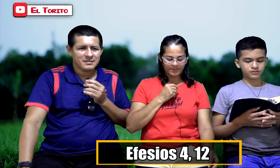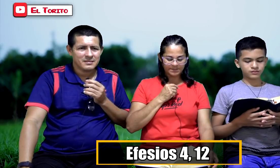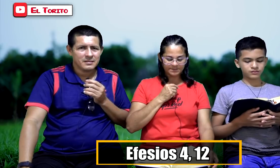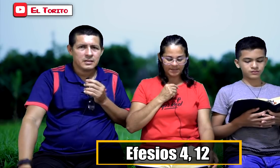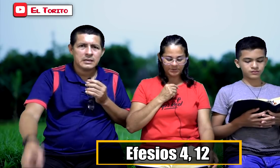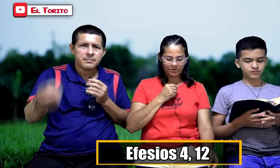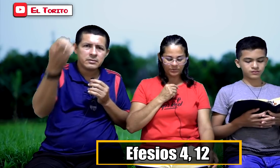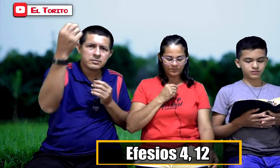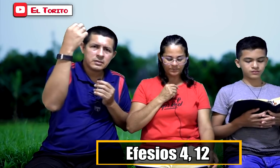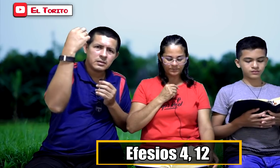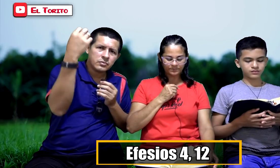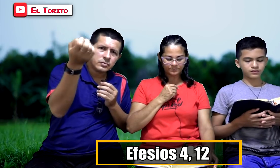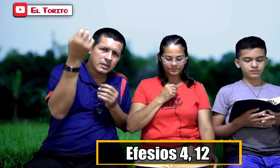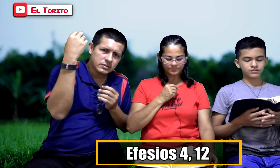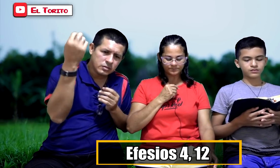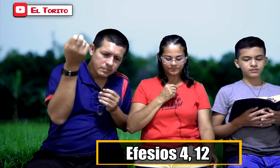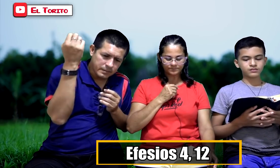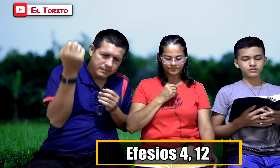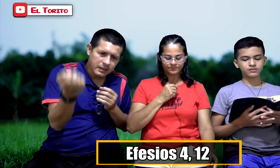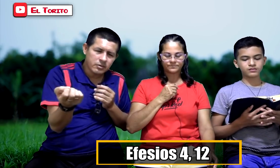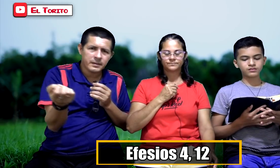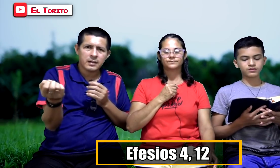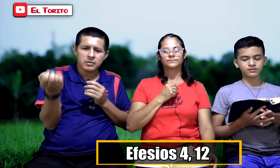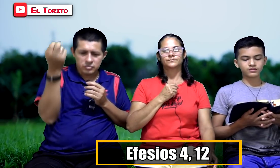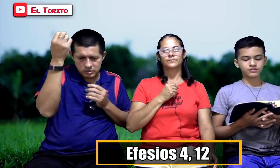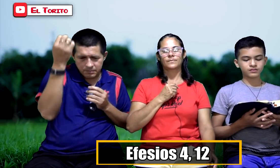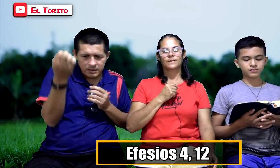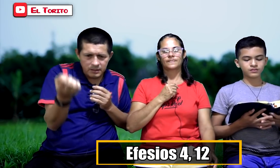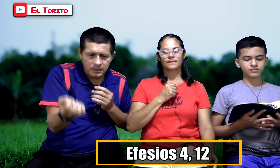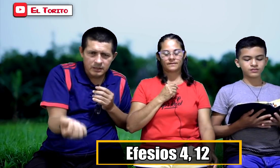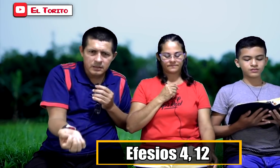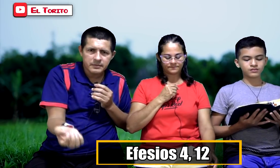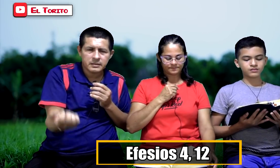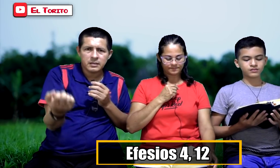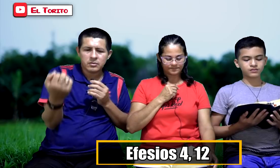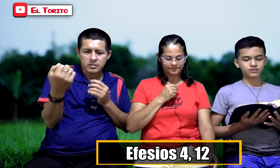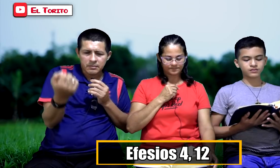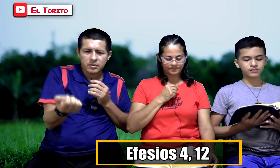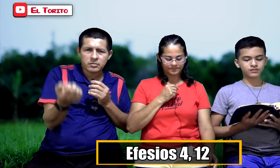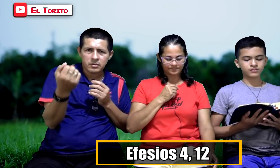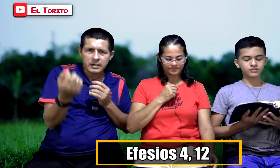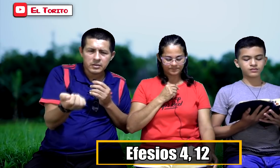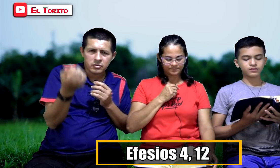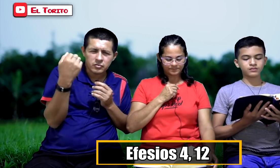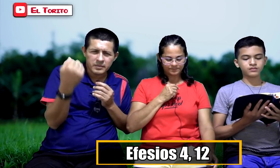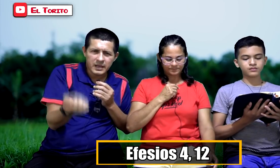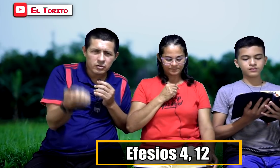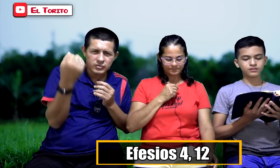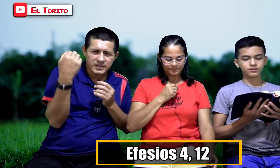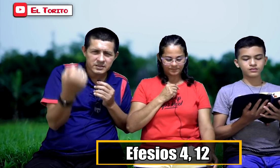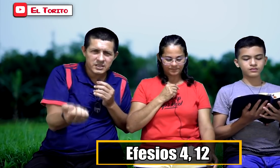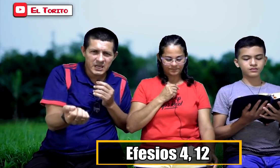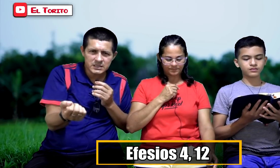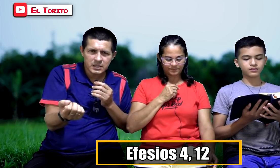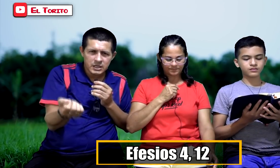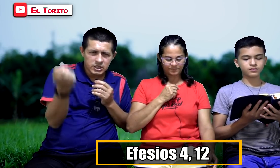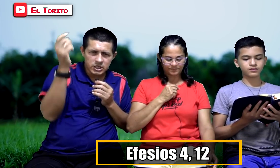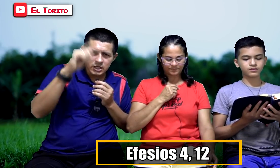ministerio. Hermanos, queridos, ustedes han sido preparados para ello. Entonces prediquen el evangelio con amor, con cariño, con humildad, con sencillez. Sin